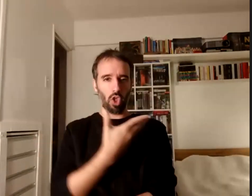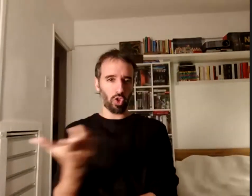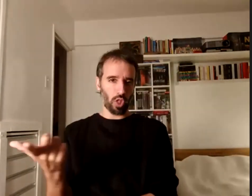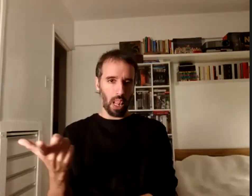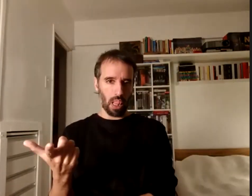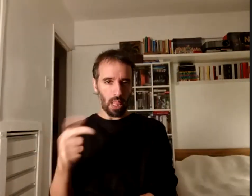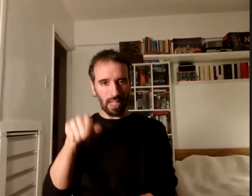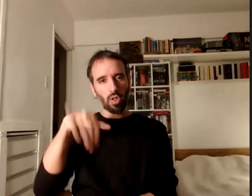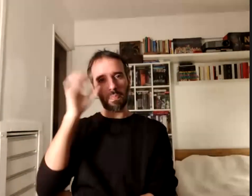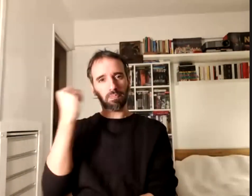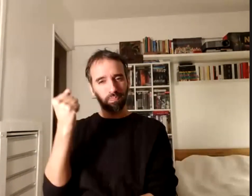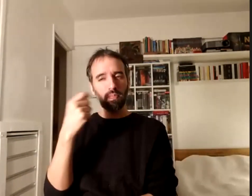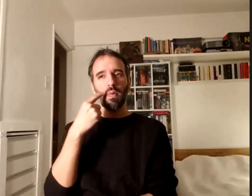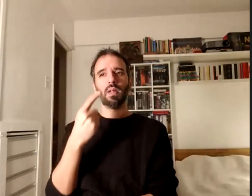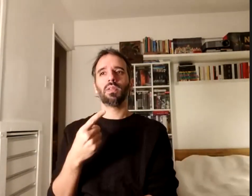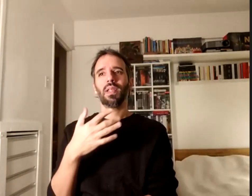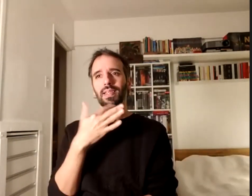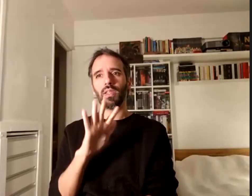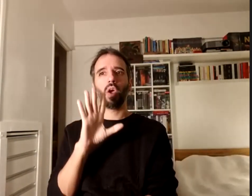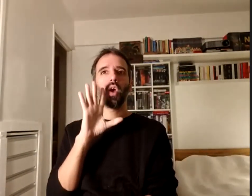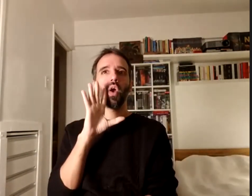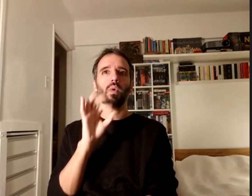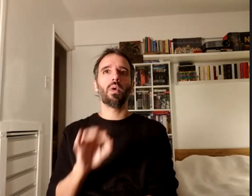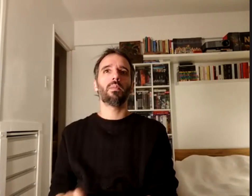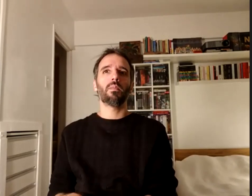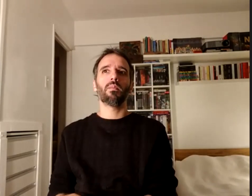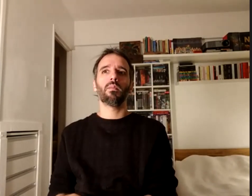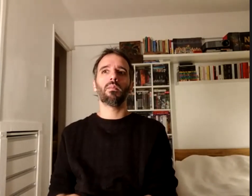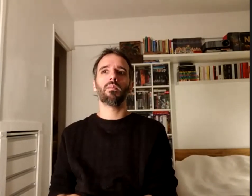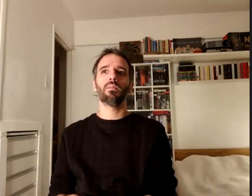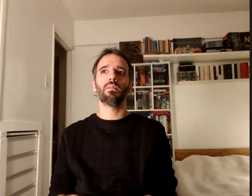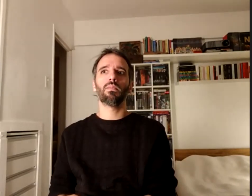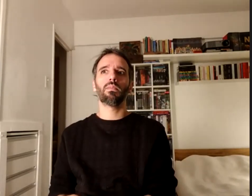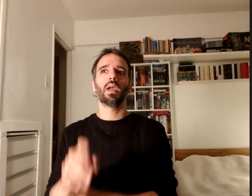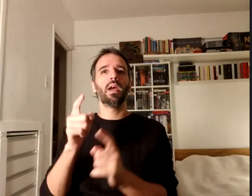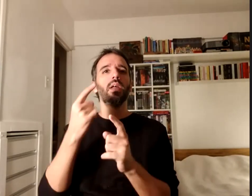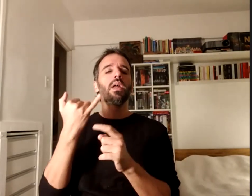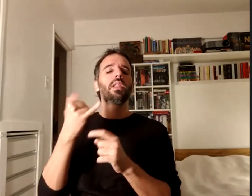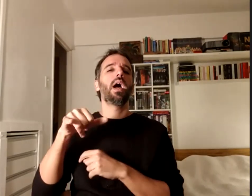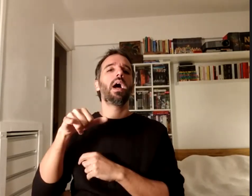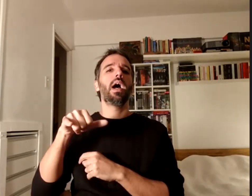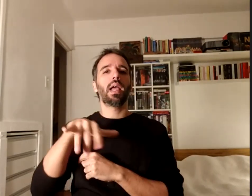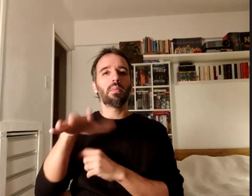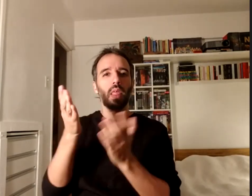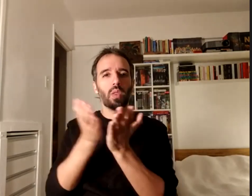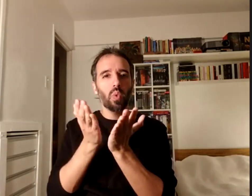entendiendo que obviamente que aquello que surge en un campo de estudio está o tendría que estar en función de